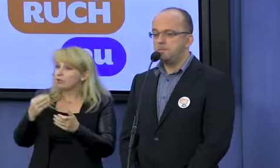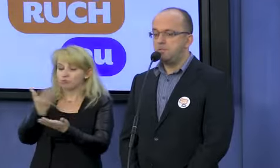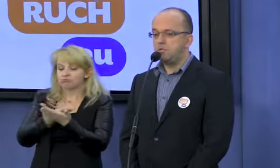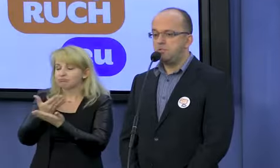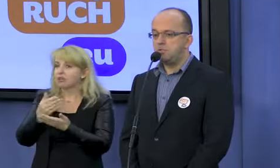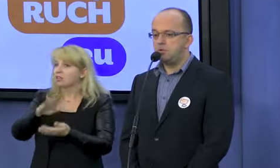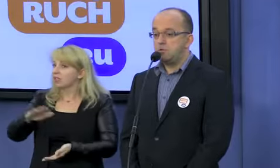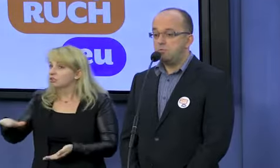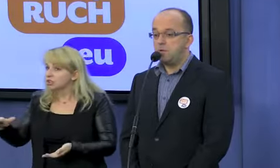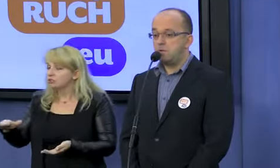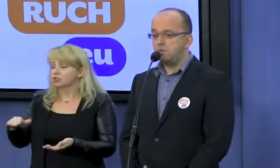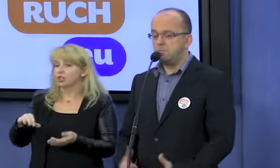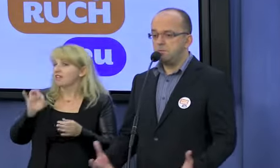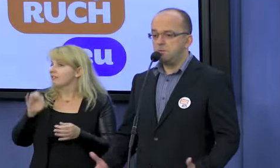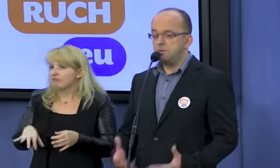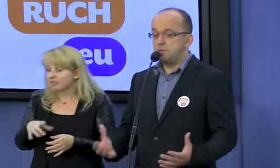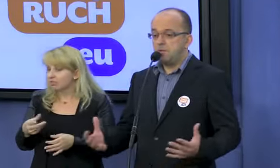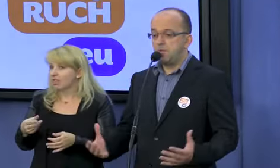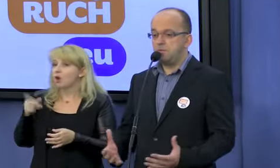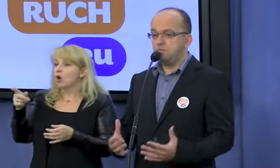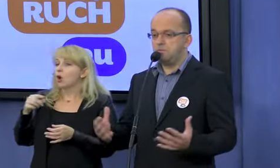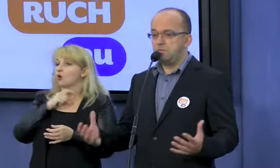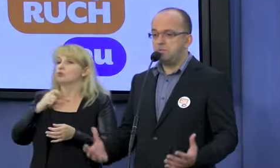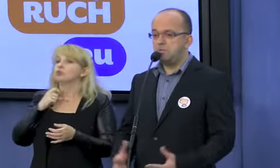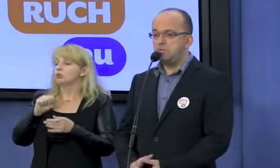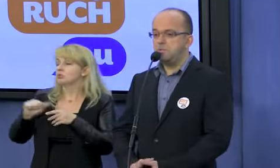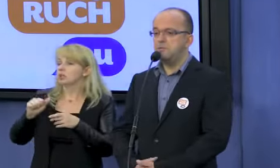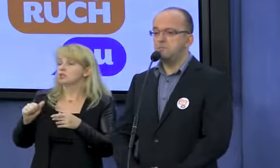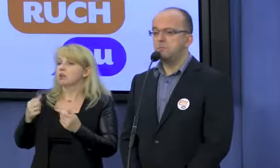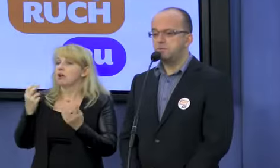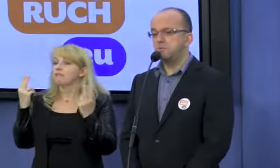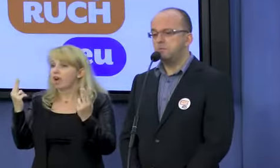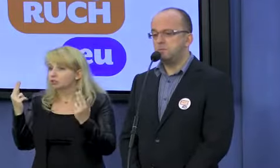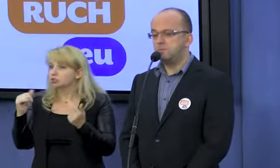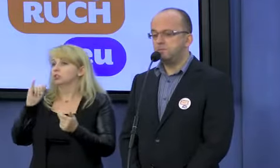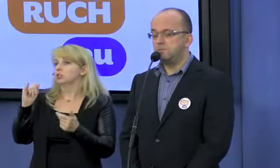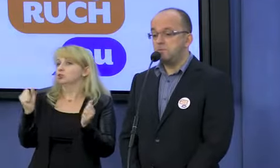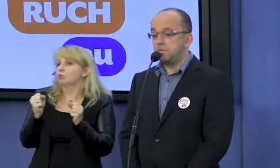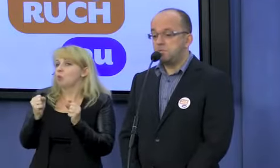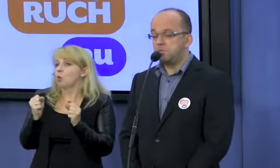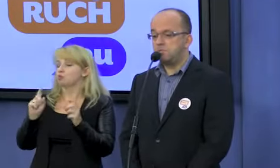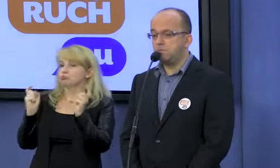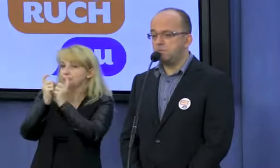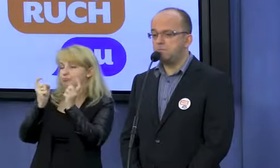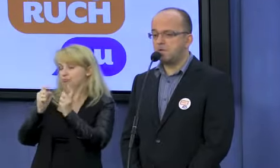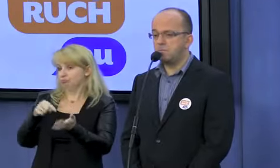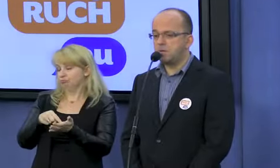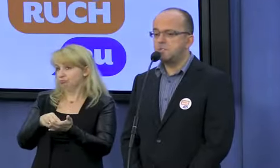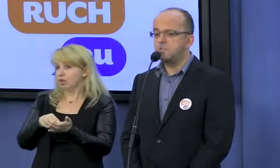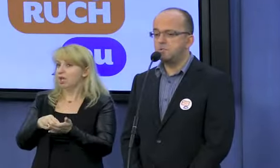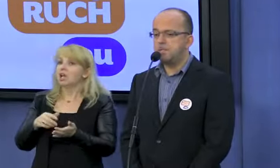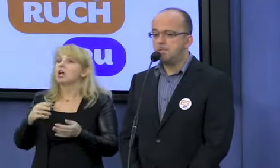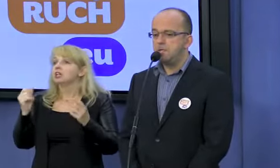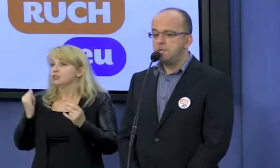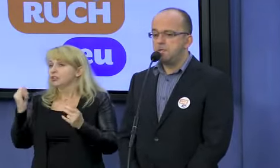Te dzieci ośmielają, onieśmielają, te dzieci po prostu, na te dzieci wywołują taką